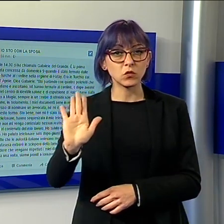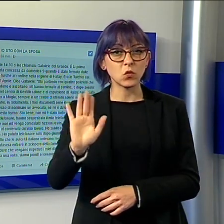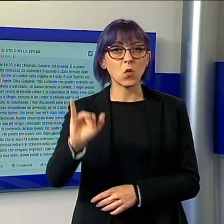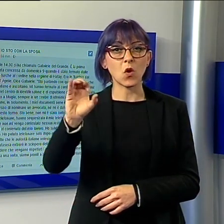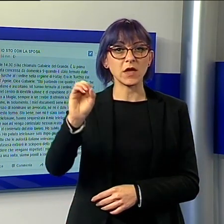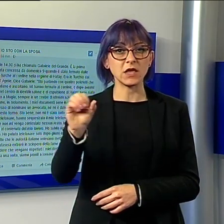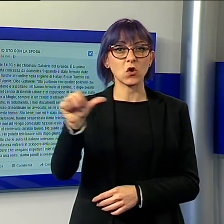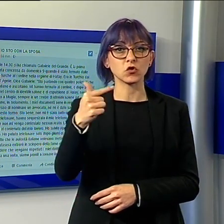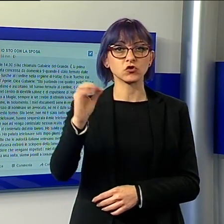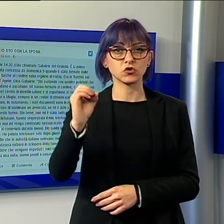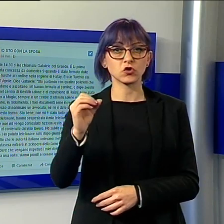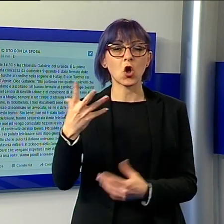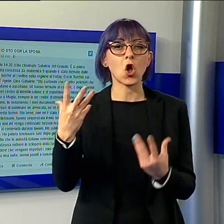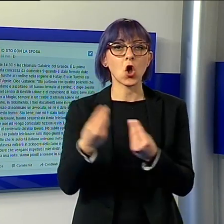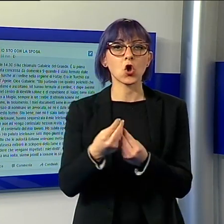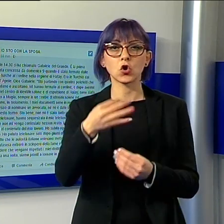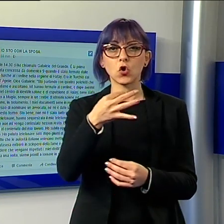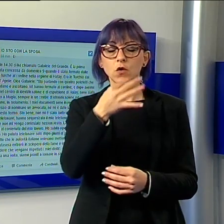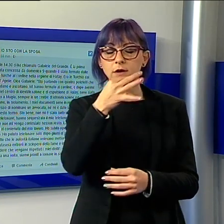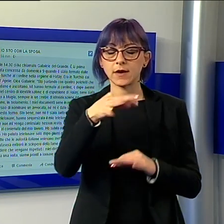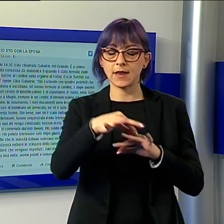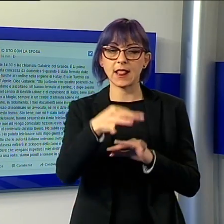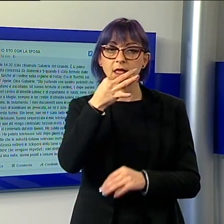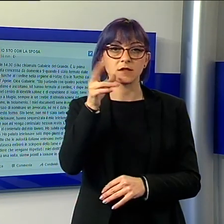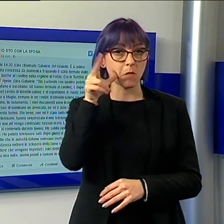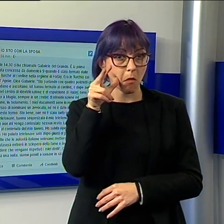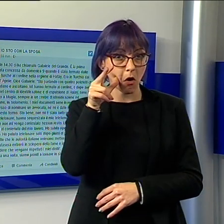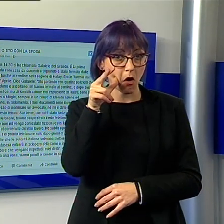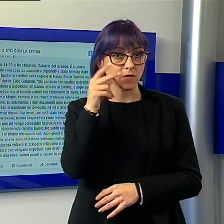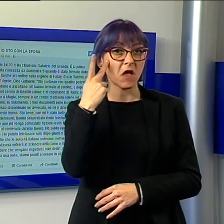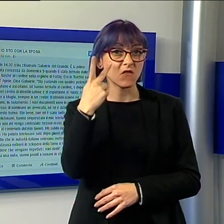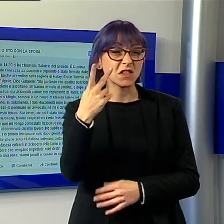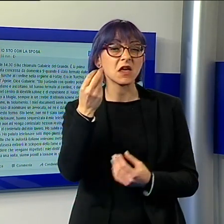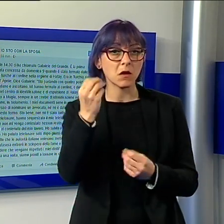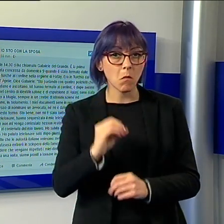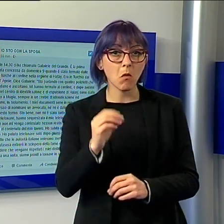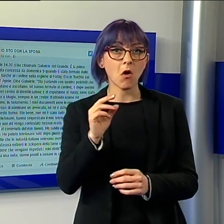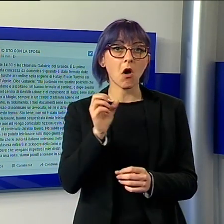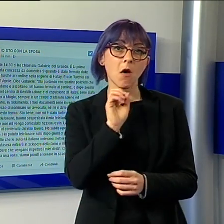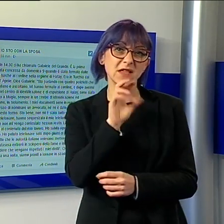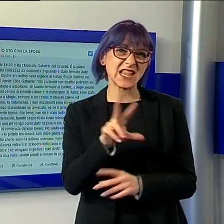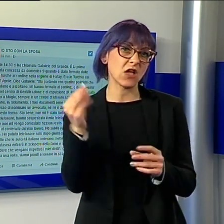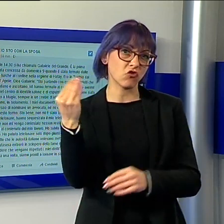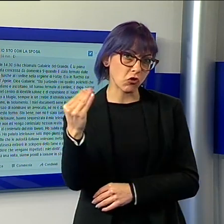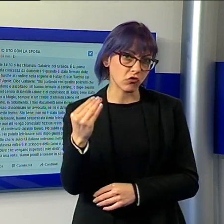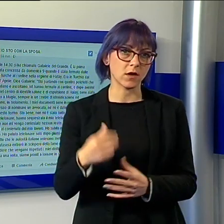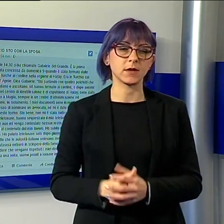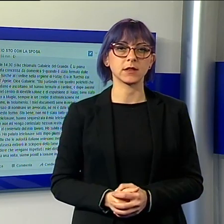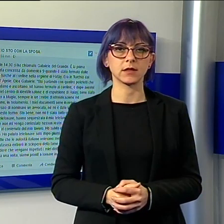Gabriele ha riferito alla compagna di essere riuscito a telefonare solo dopo molti giorni di protesta e di poter parlare solo sotto diretta